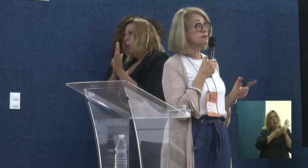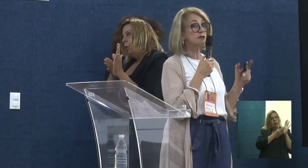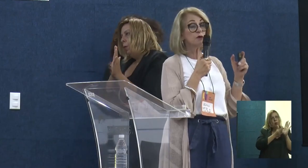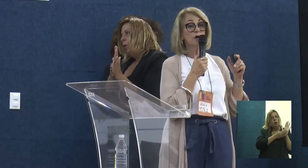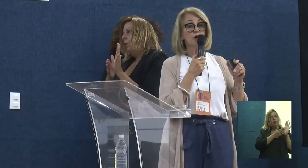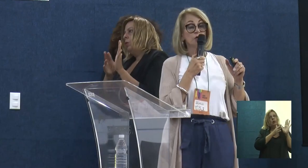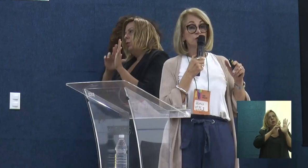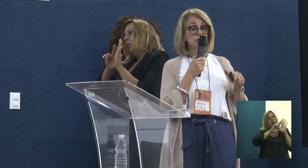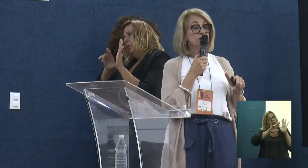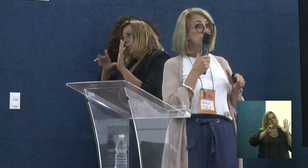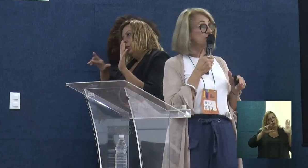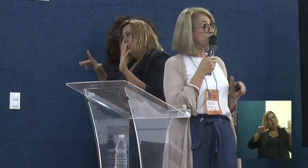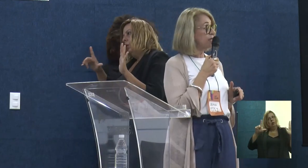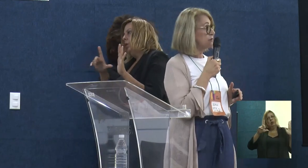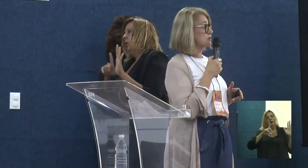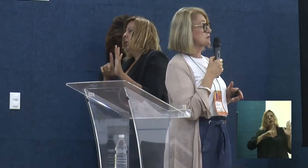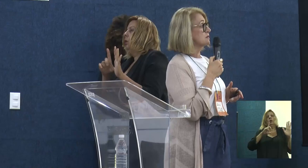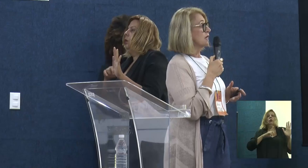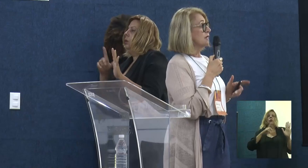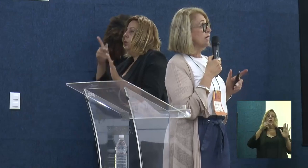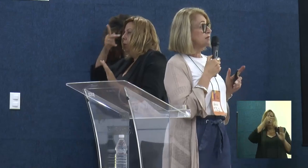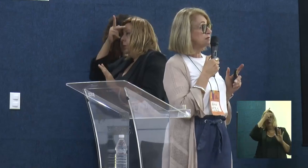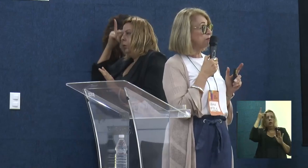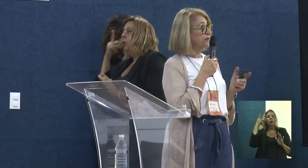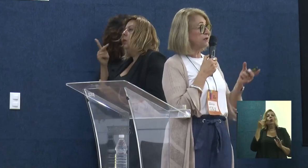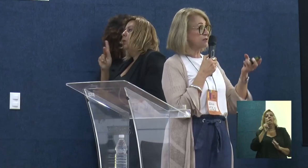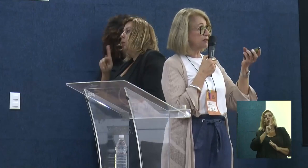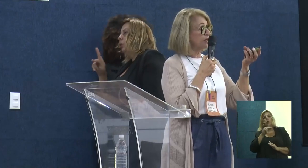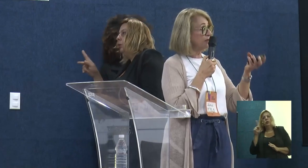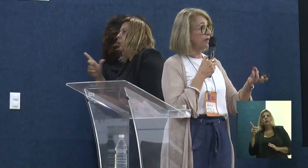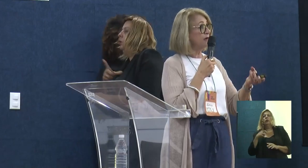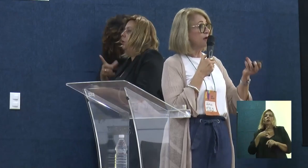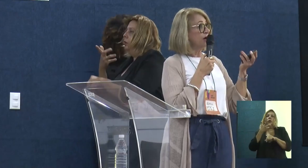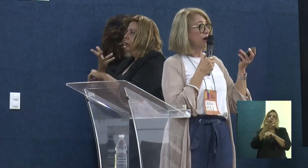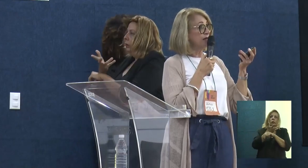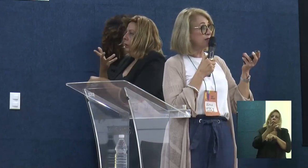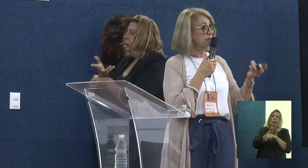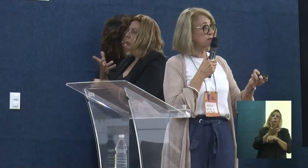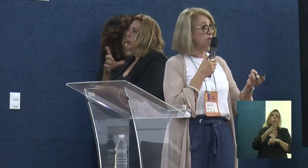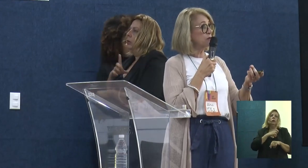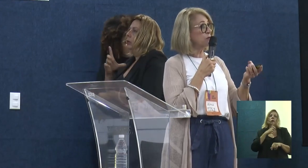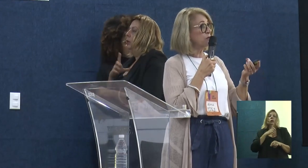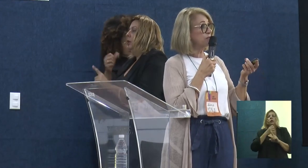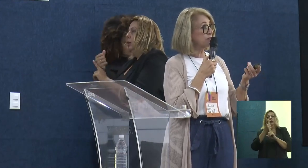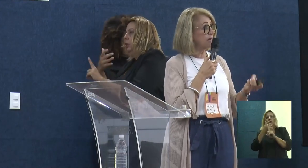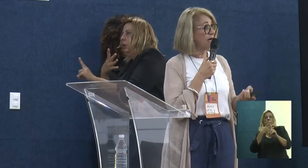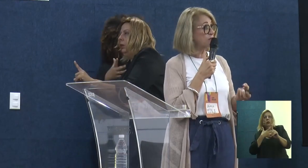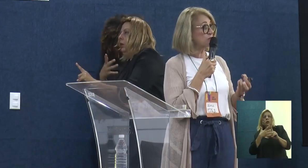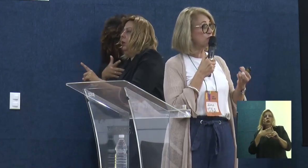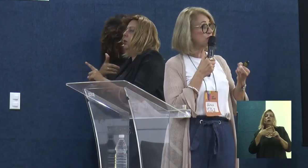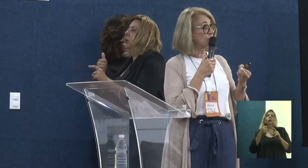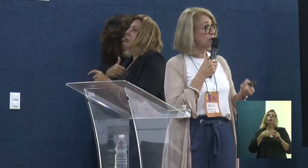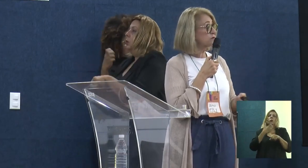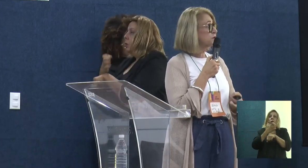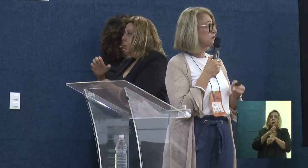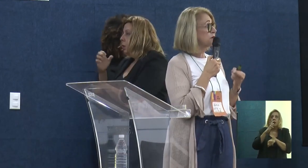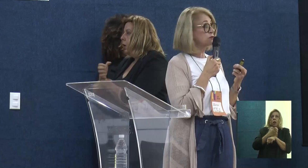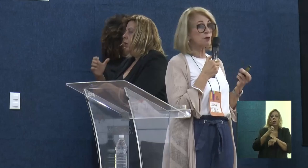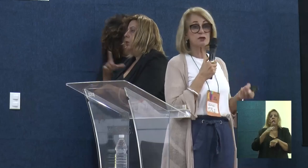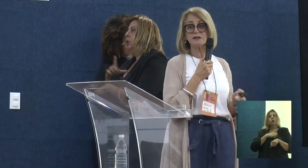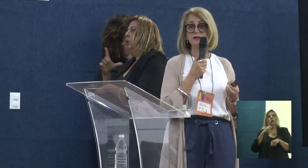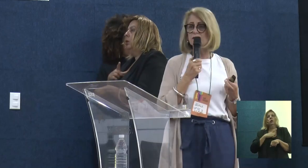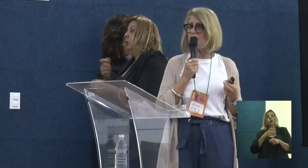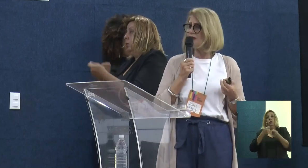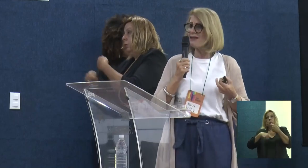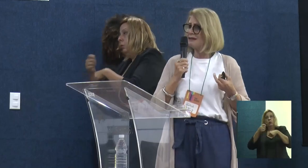de prática e reflexão dos discentes e a disciplina de atelê, a extensão, o estágio, os escritórios